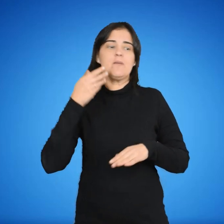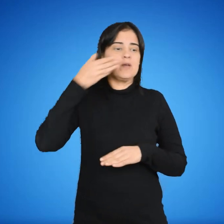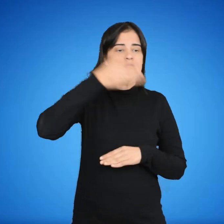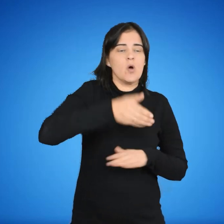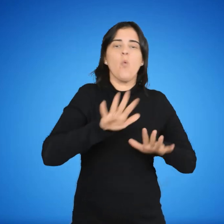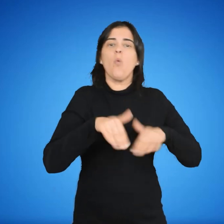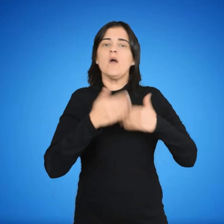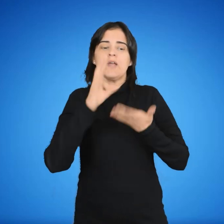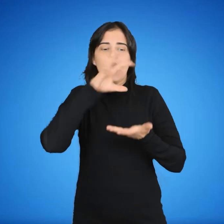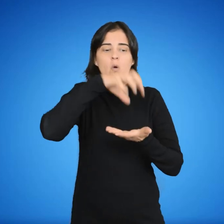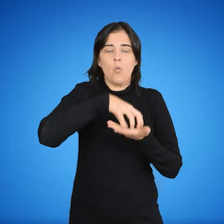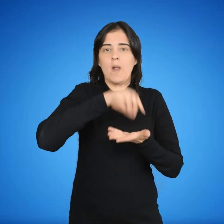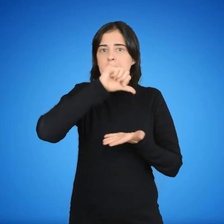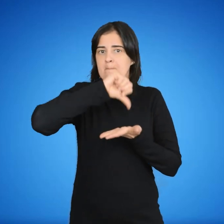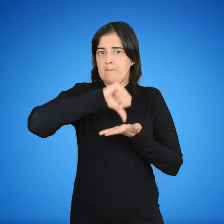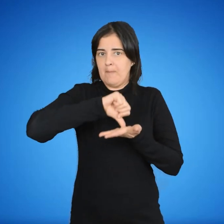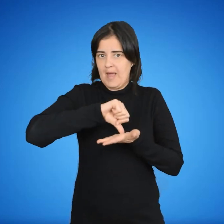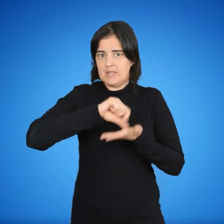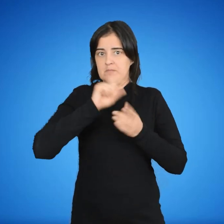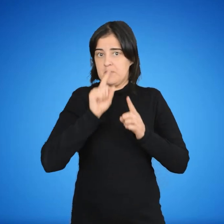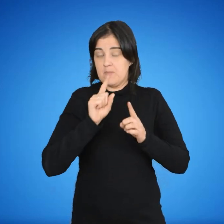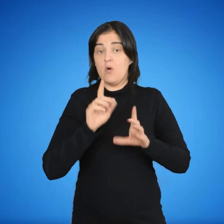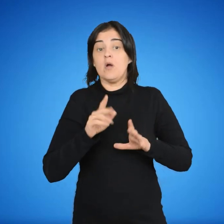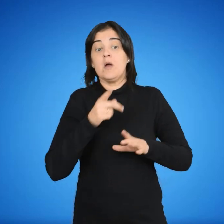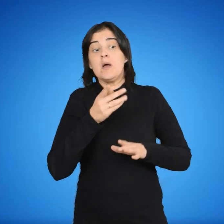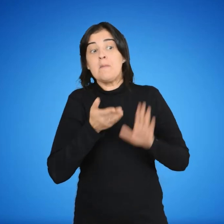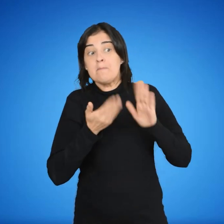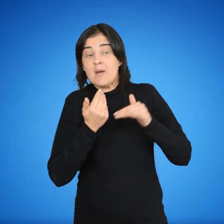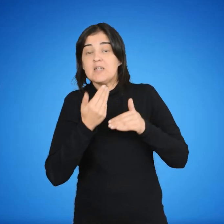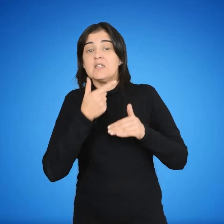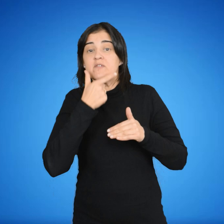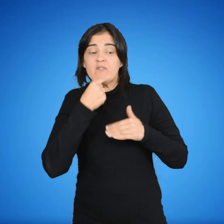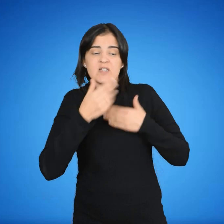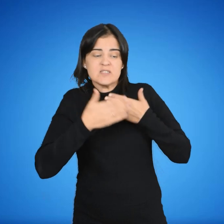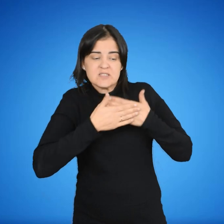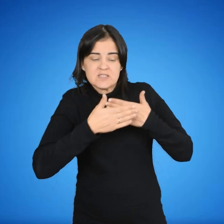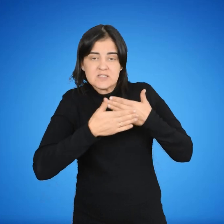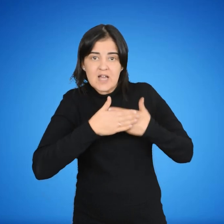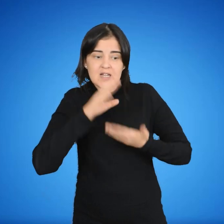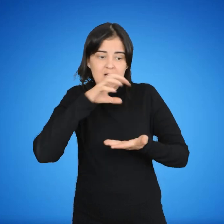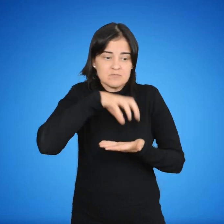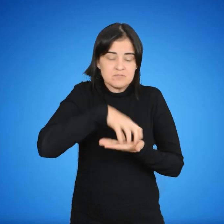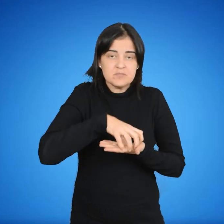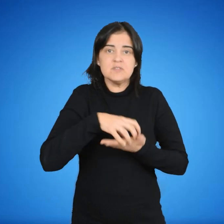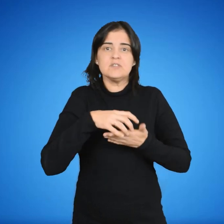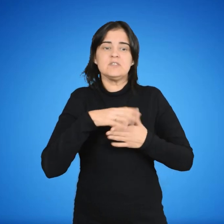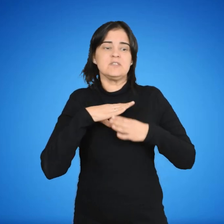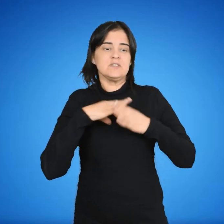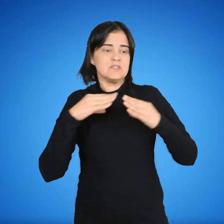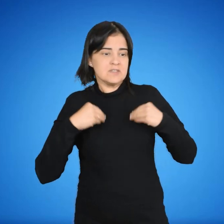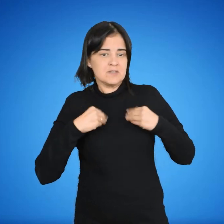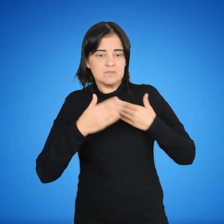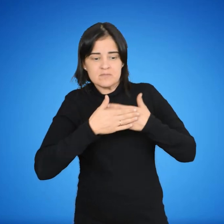cualquiera de las escuelas del país, preferentemente al centro educativo más cercano al domicilio del estudiante.